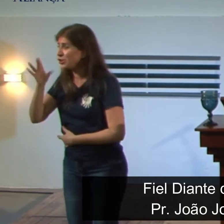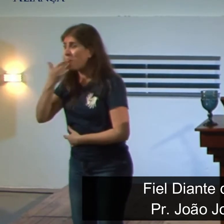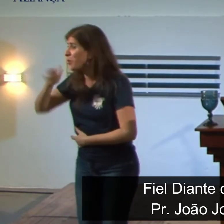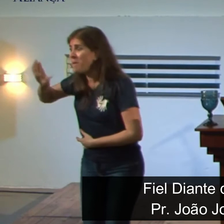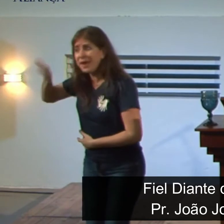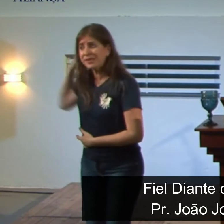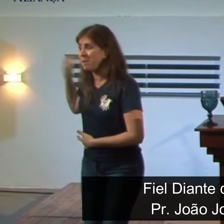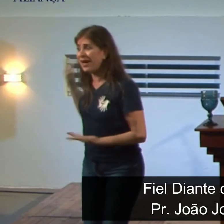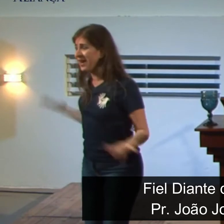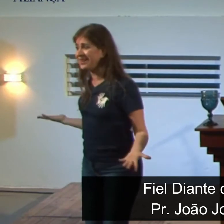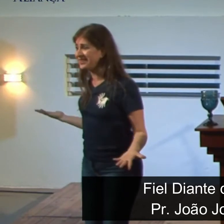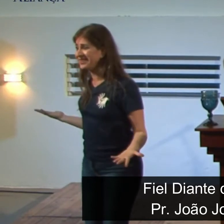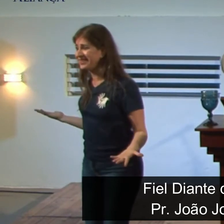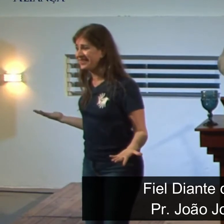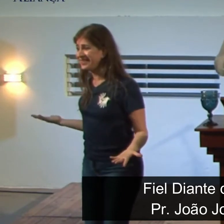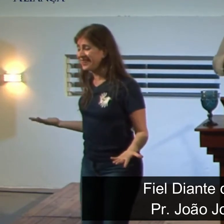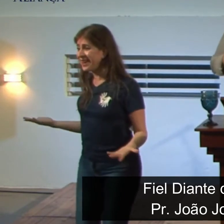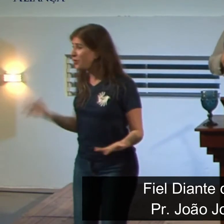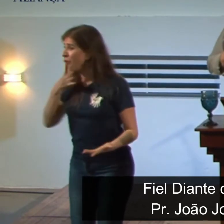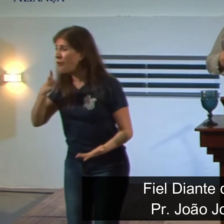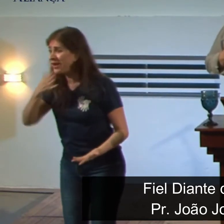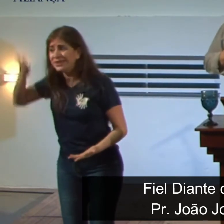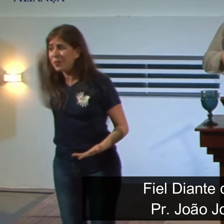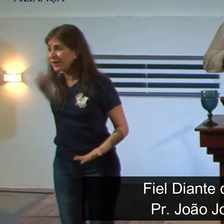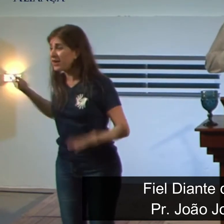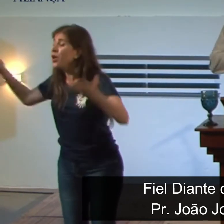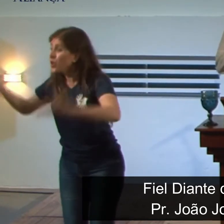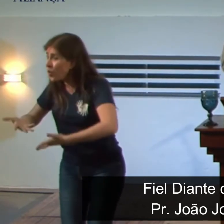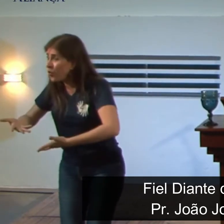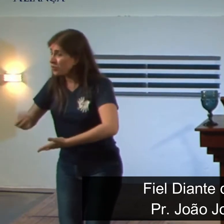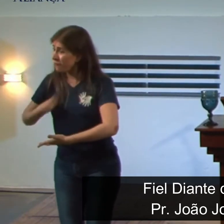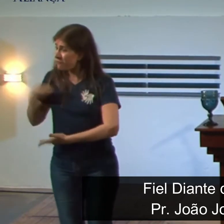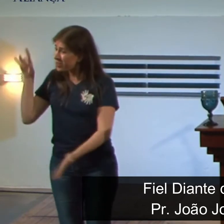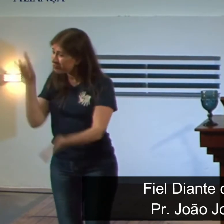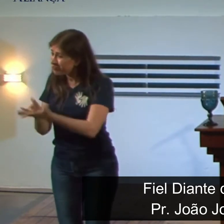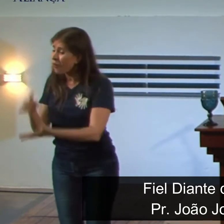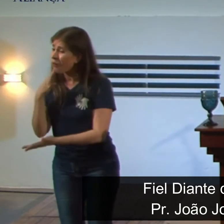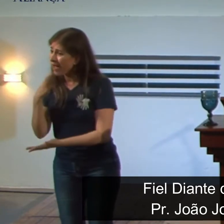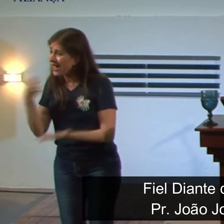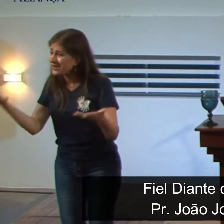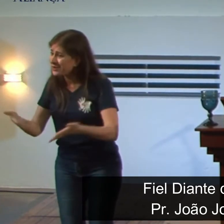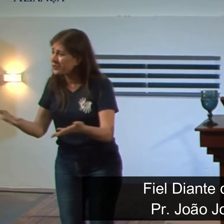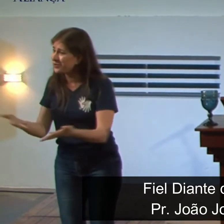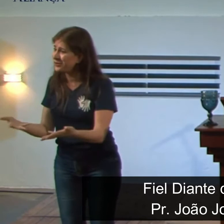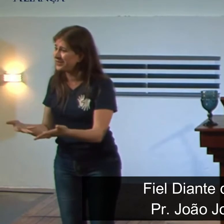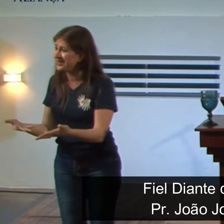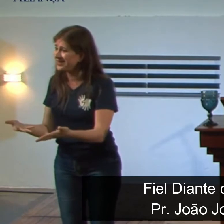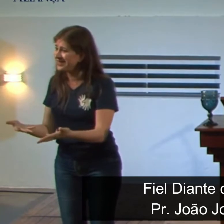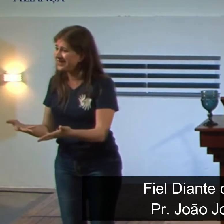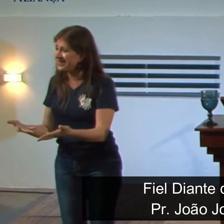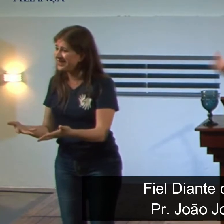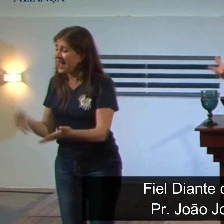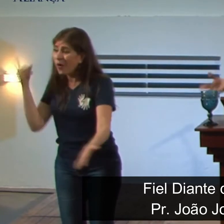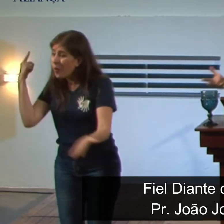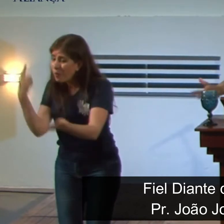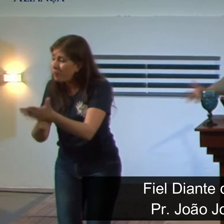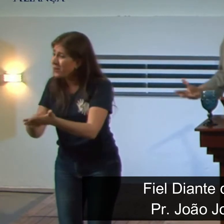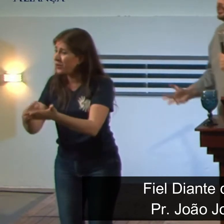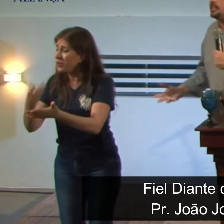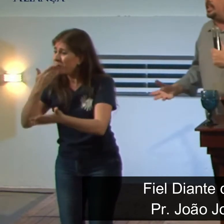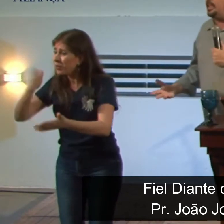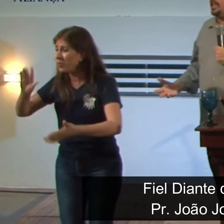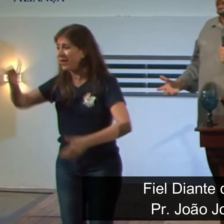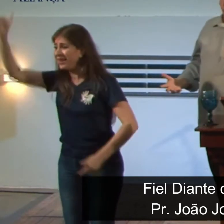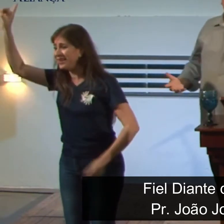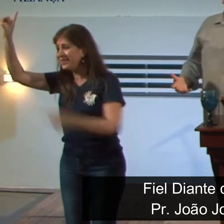sepulcro vazio irmãos, então o que para Daniel era uma expectativa para nós é uma realidade, não é hora de